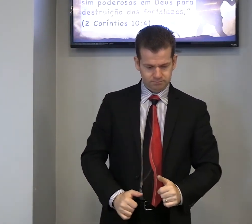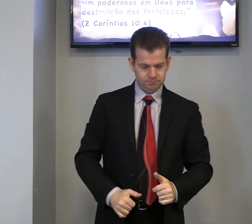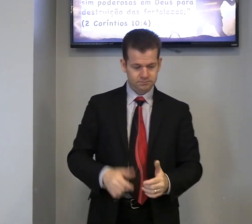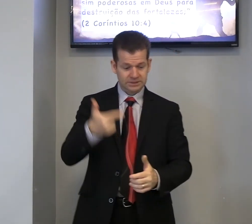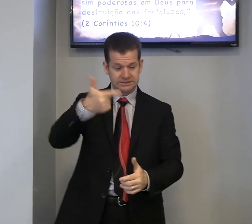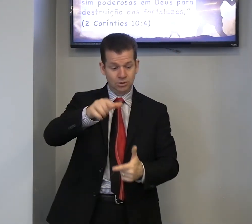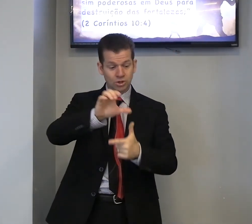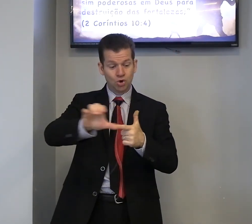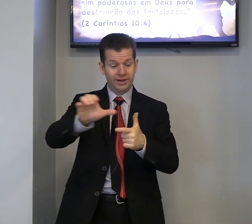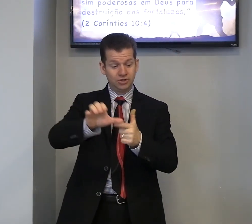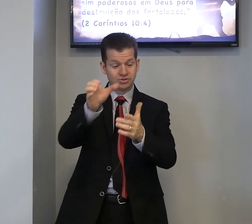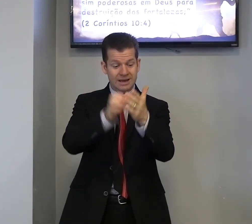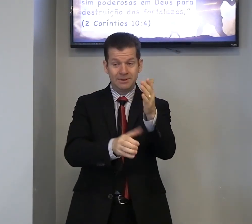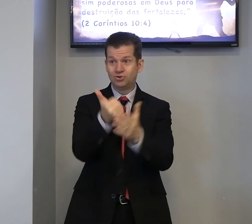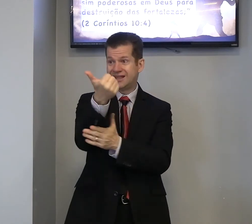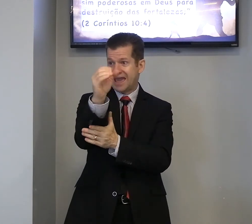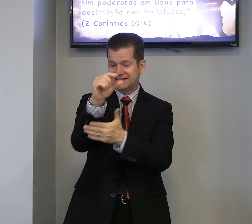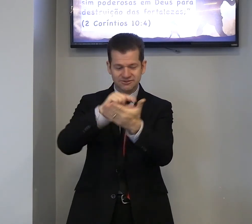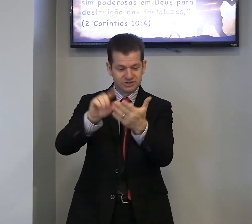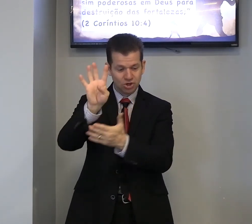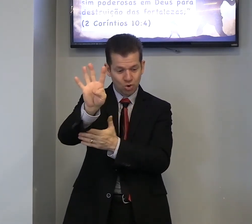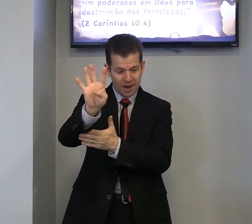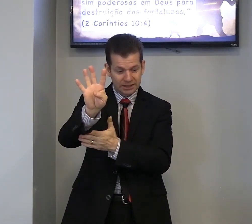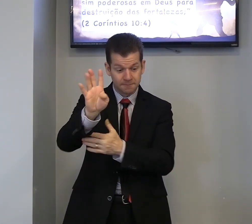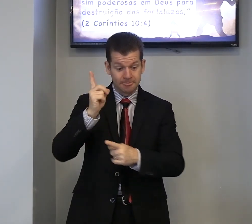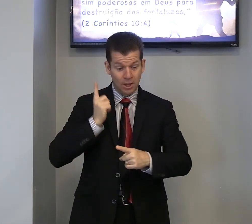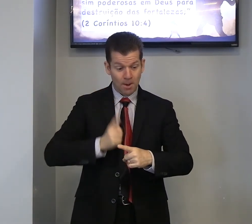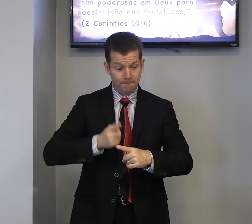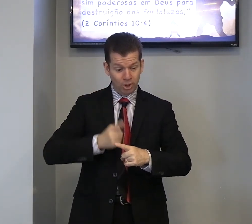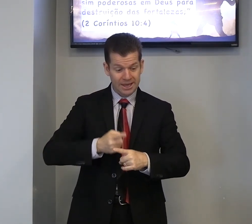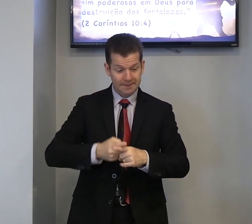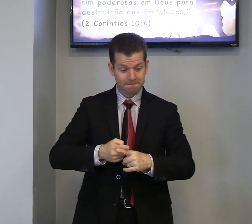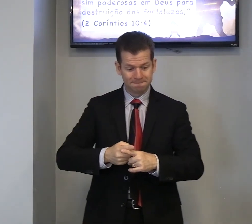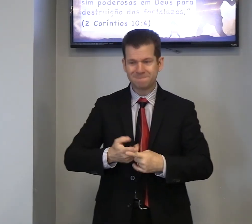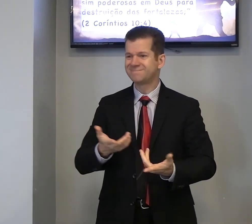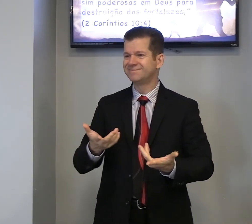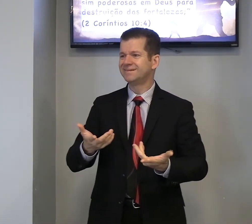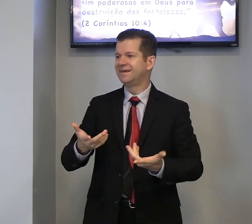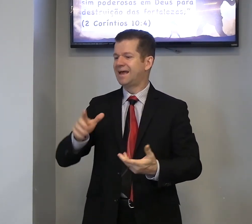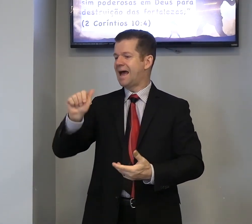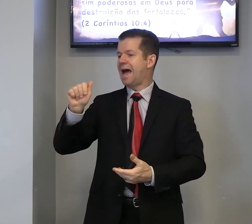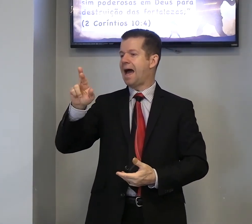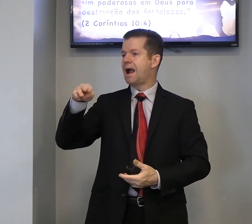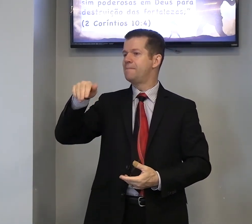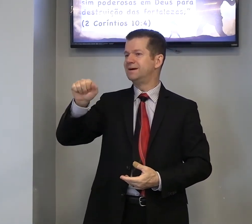segundo Coríntios, capítulo 10, versículo 4, porque, armas,